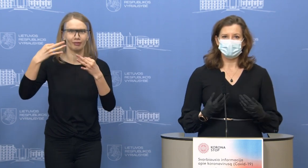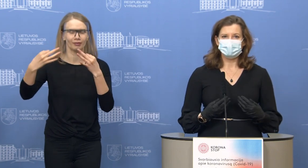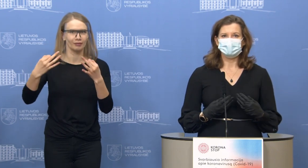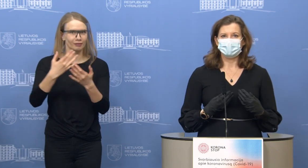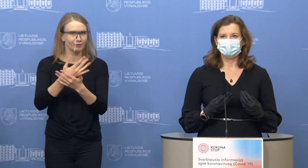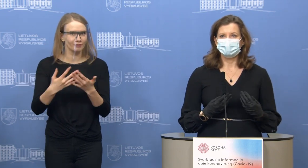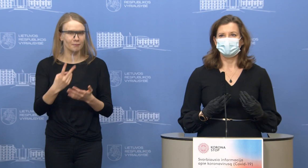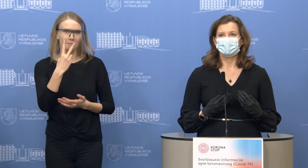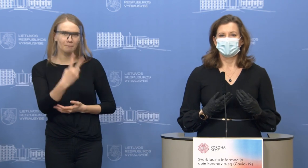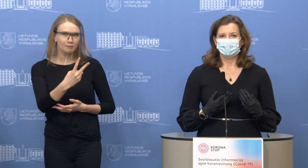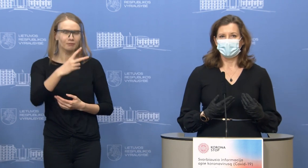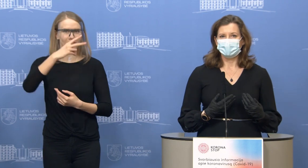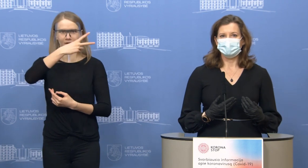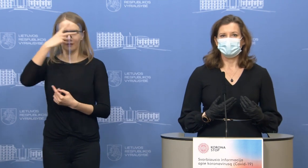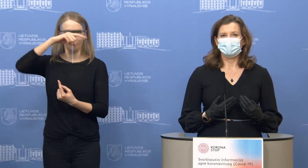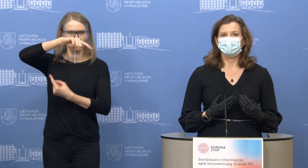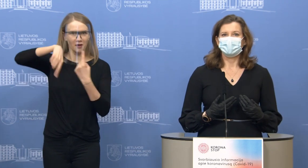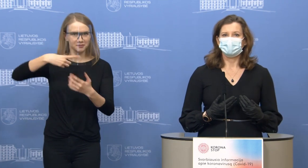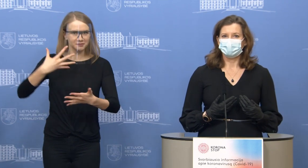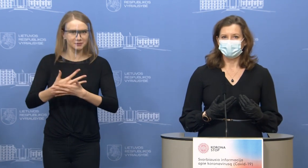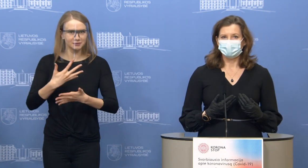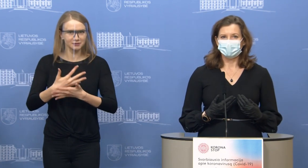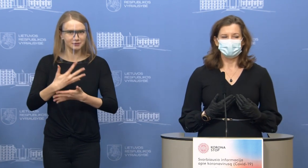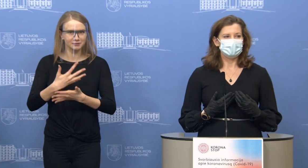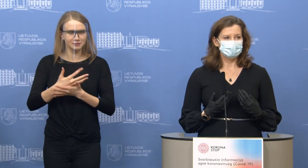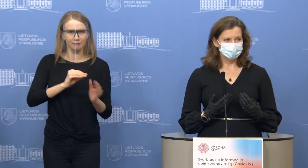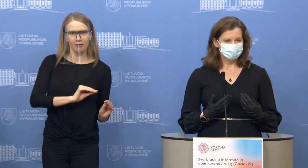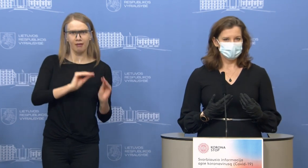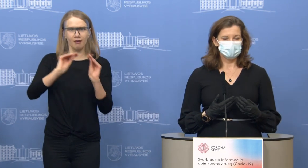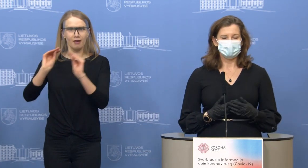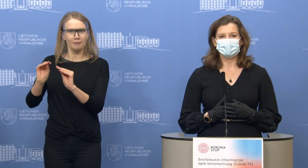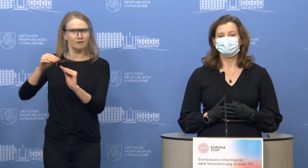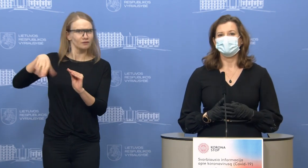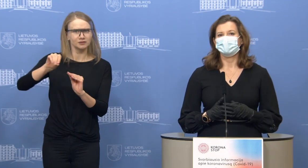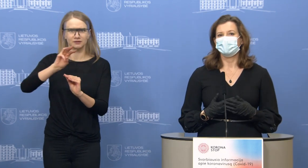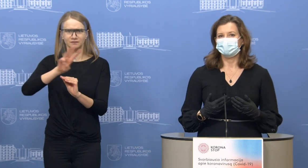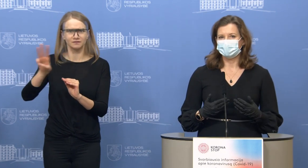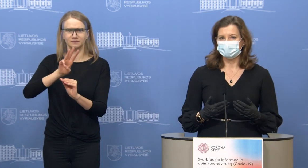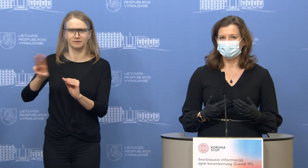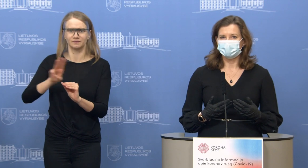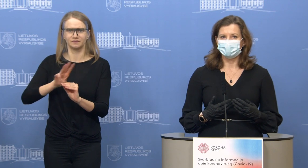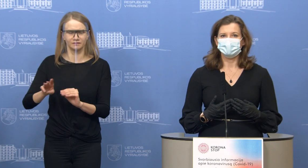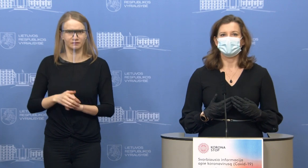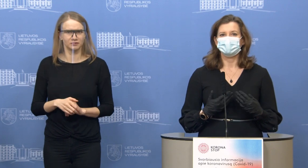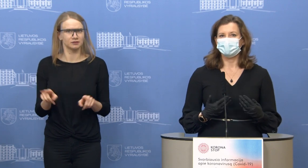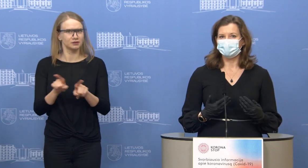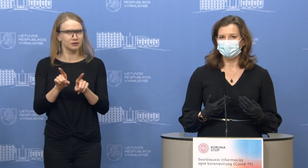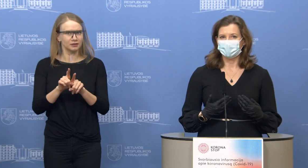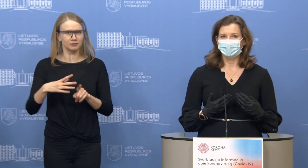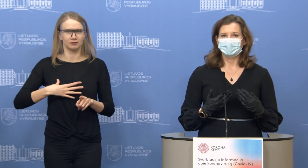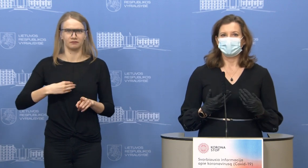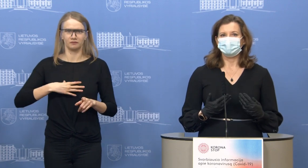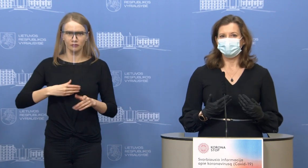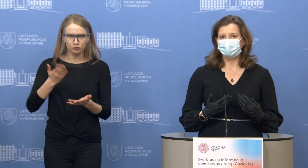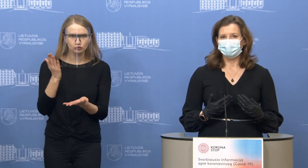verslas aktyviai keliasi į elektroninę erdvę ne tik didžiuosiuose miestuose, bet taip pat ir regionuose. Ir tai